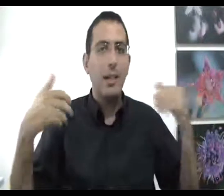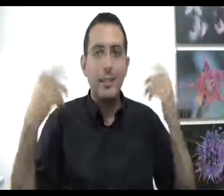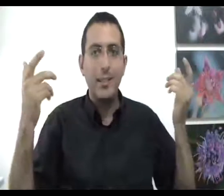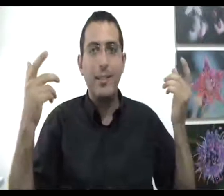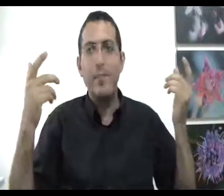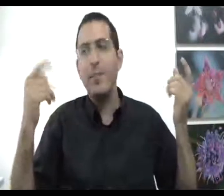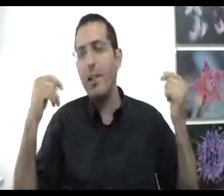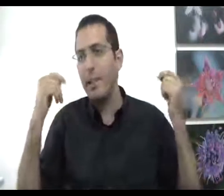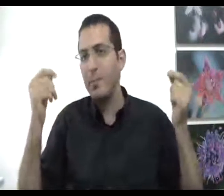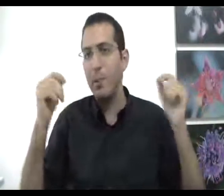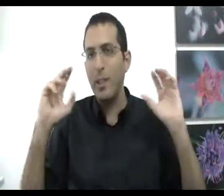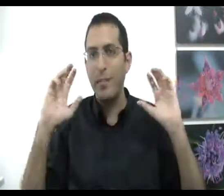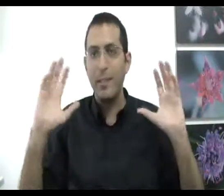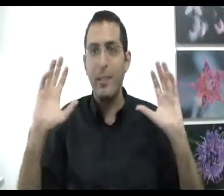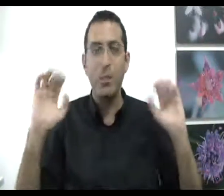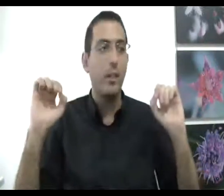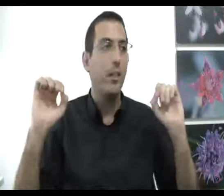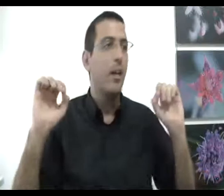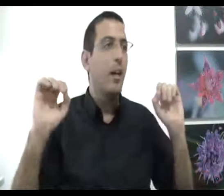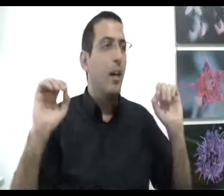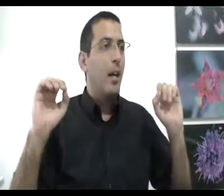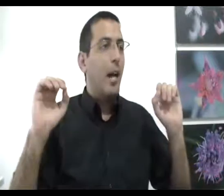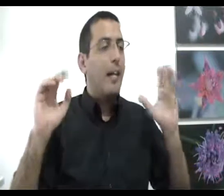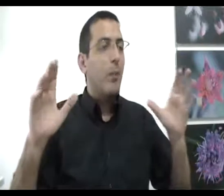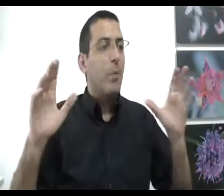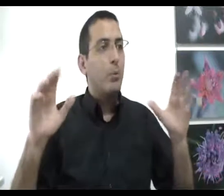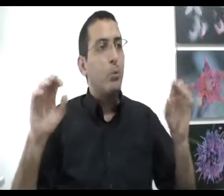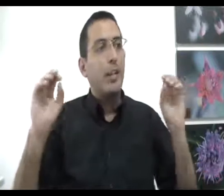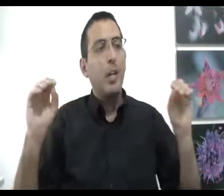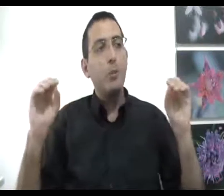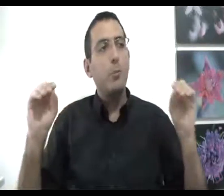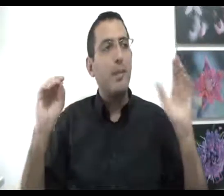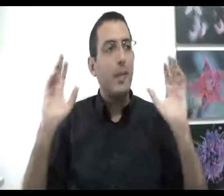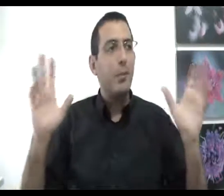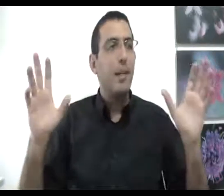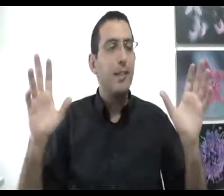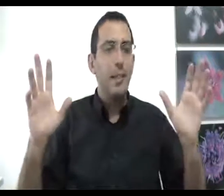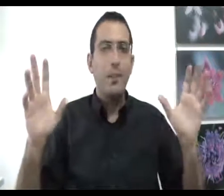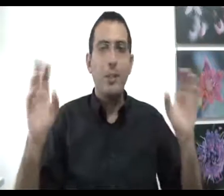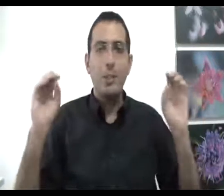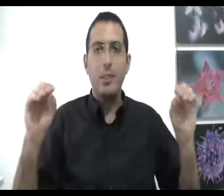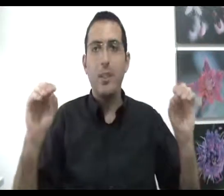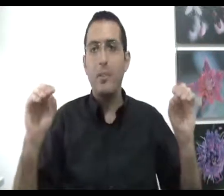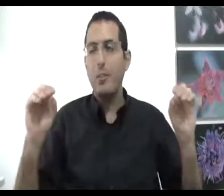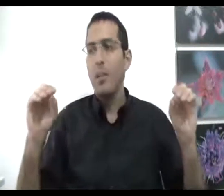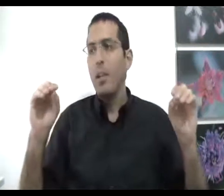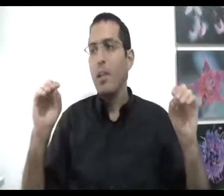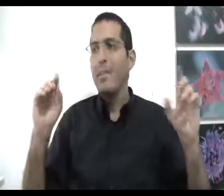אינסטינקטיבית אבל אני אסביר אותה ונגדיר אותה העינה לא די פשוט, כאשר מישהו בא לבקש ממך עצה מה שאתה צריך לעשות זה